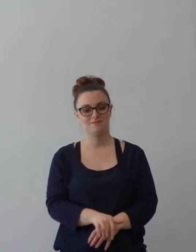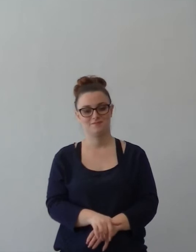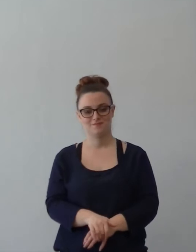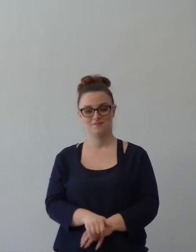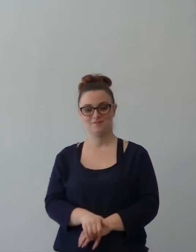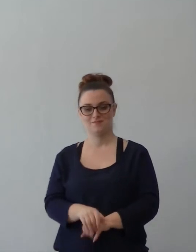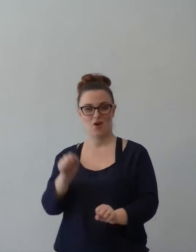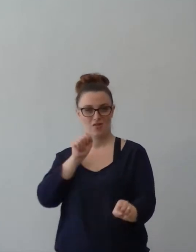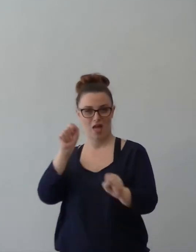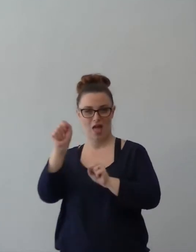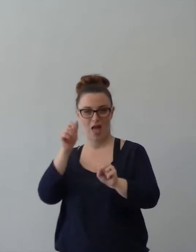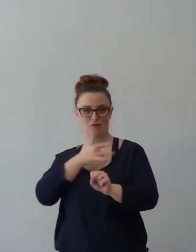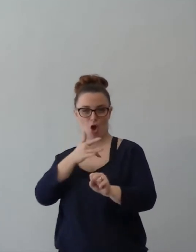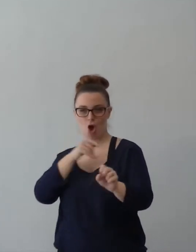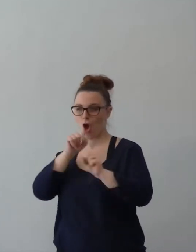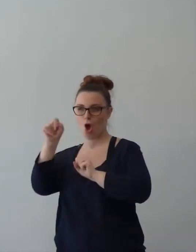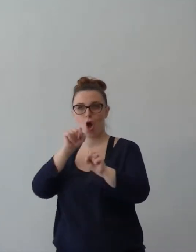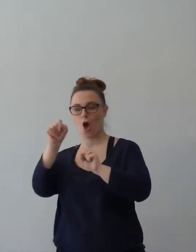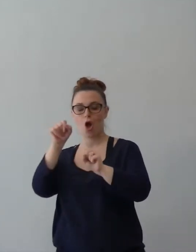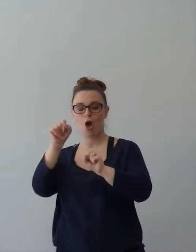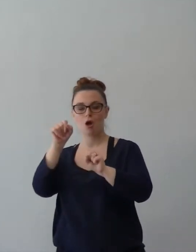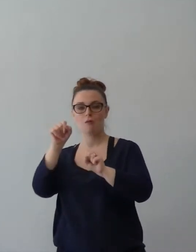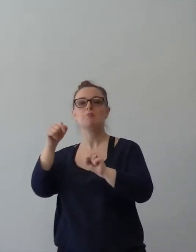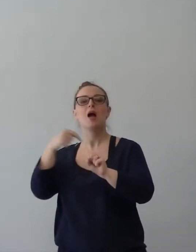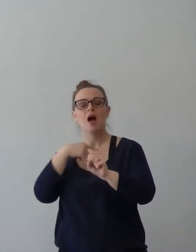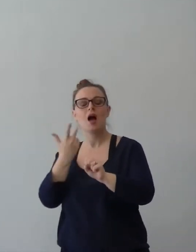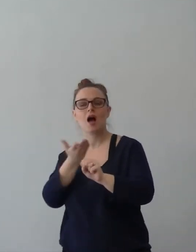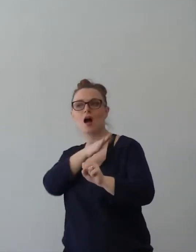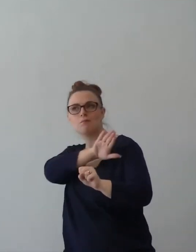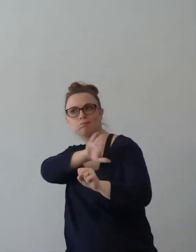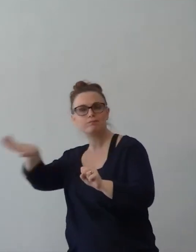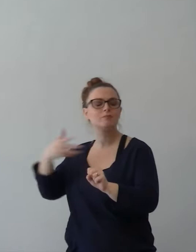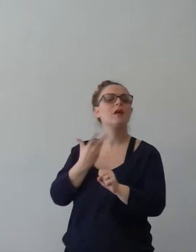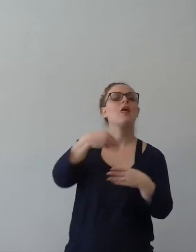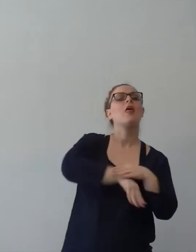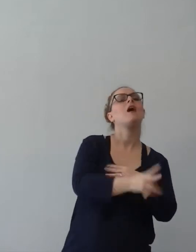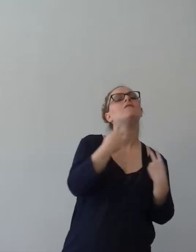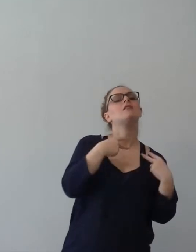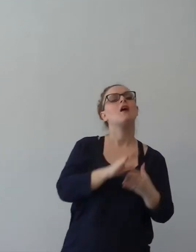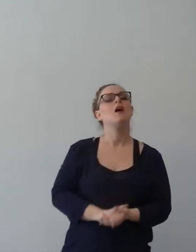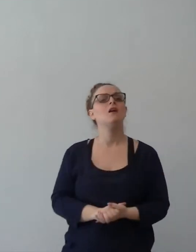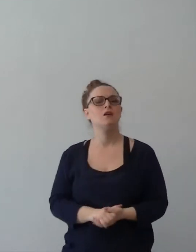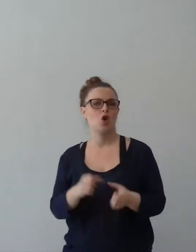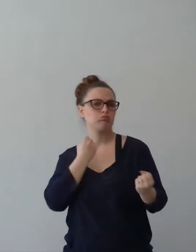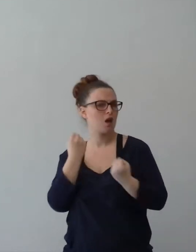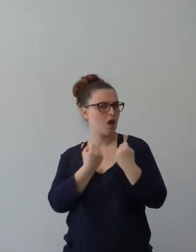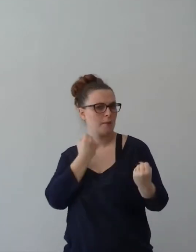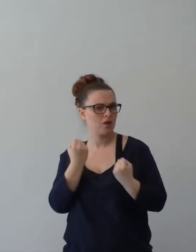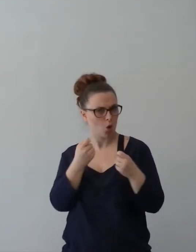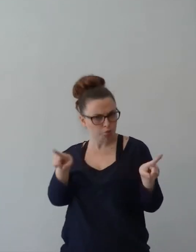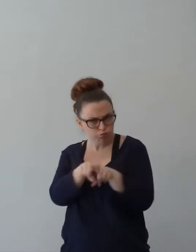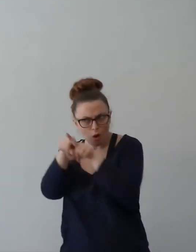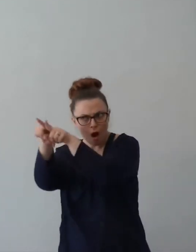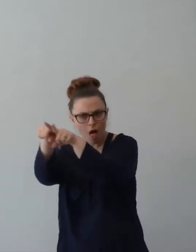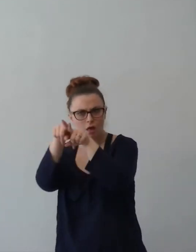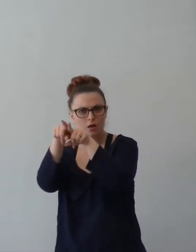Cosa faccio nella mia vita? Cosa faccio nella mia vita? La mia vita? Nella mia vita c'è una gioia che si può vedere così